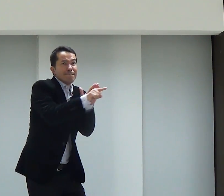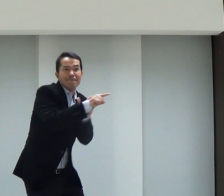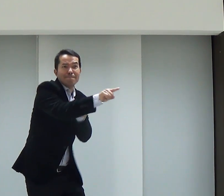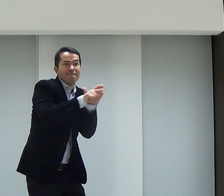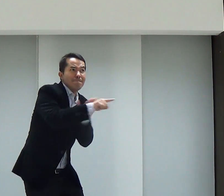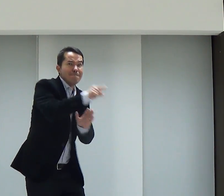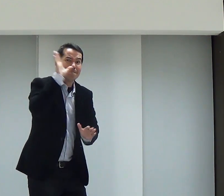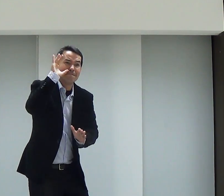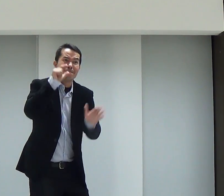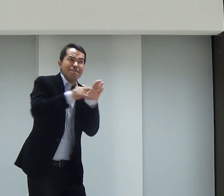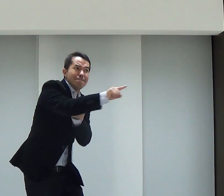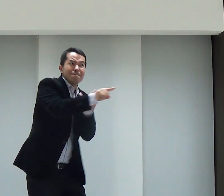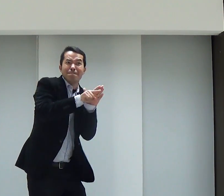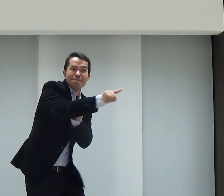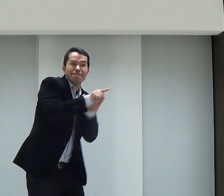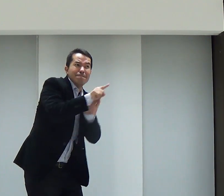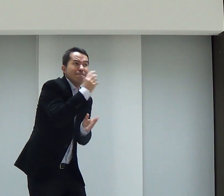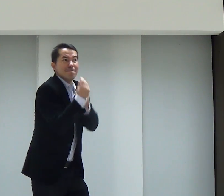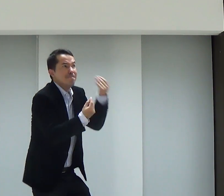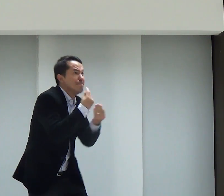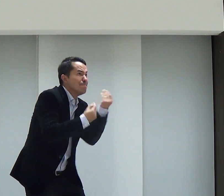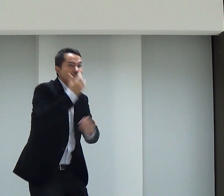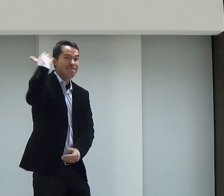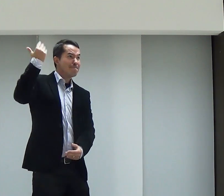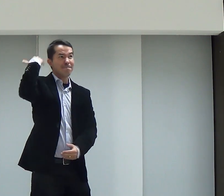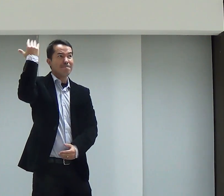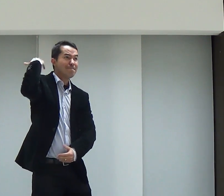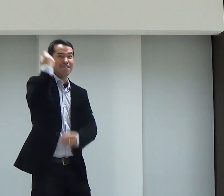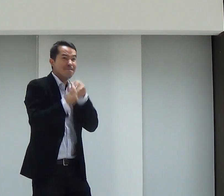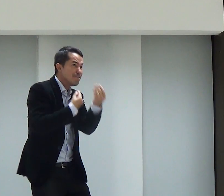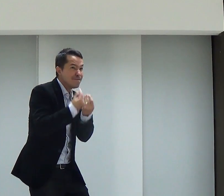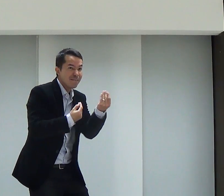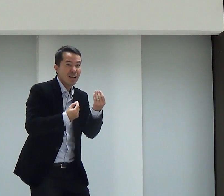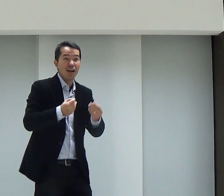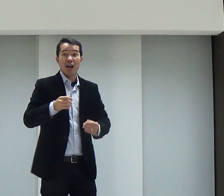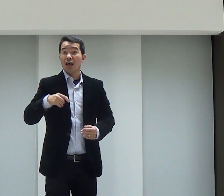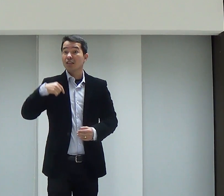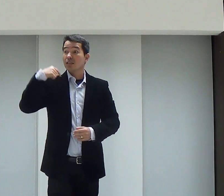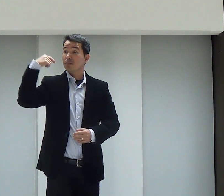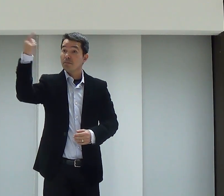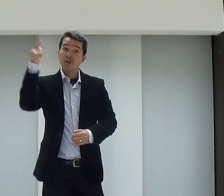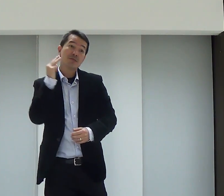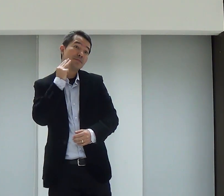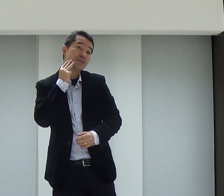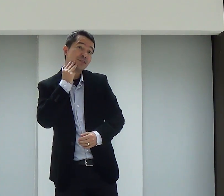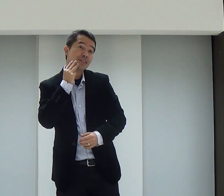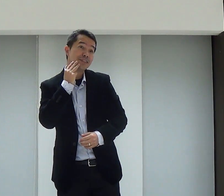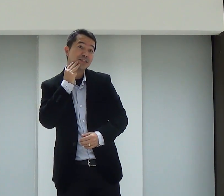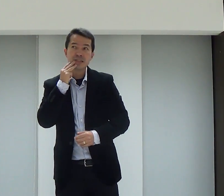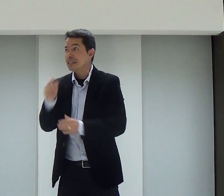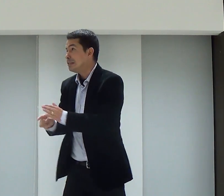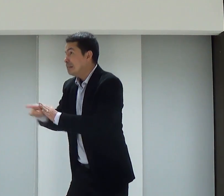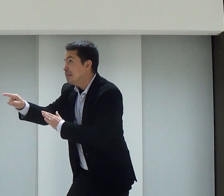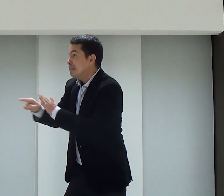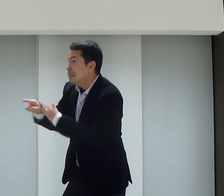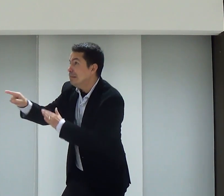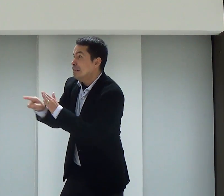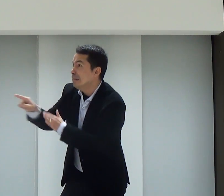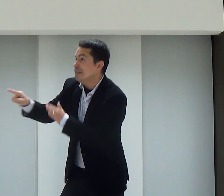ele, já fiz várias perguntas, né? Porque eu fico curioso. Então, eu fico perguntando, ai, como é que era antes? Como é que é agora? Daí, depois, eu fui